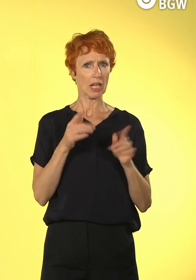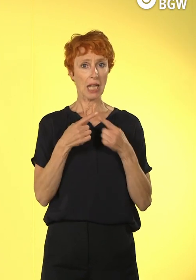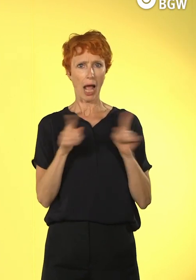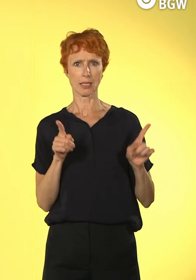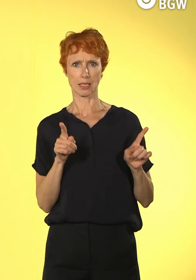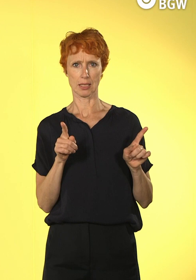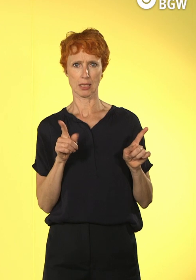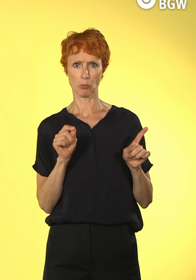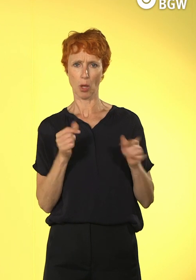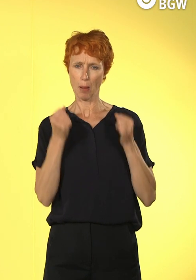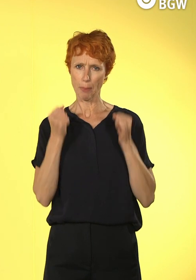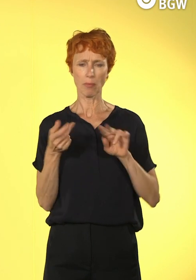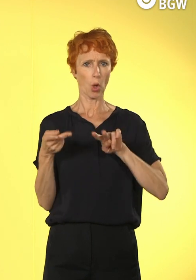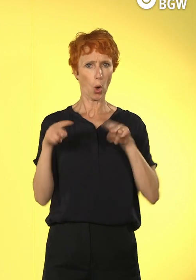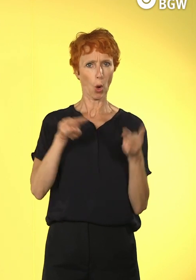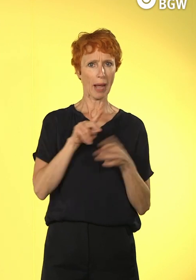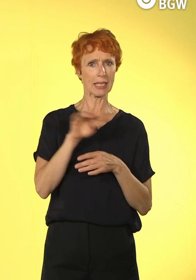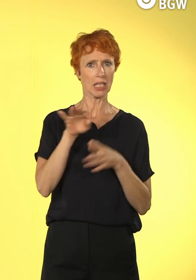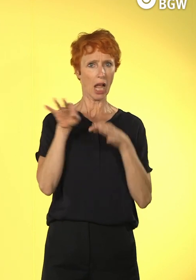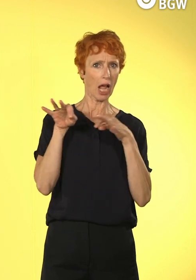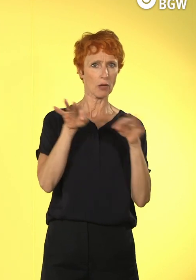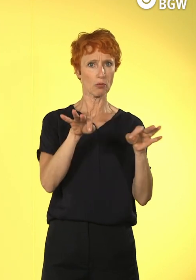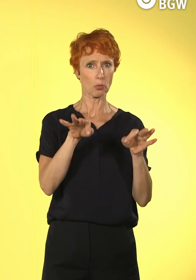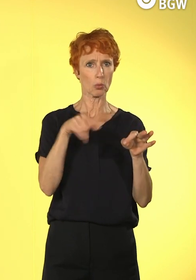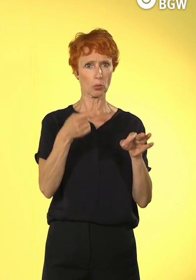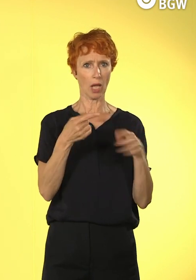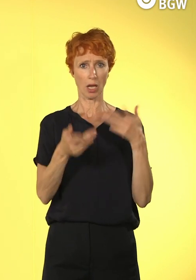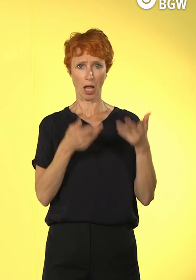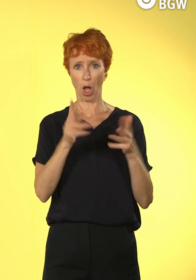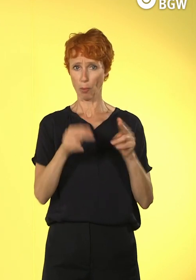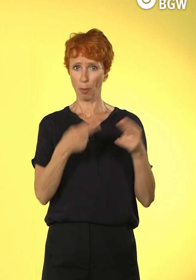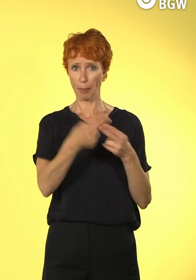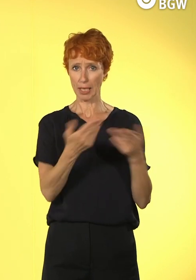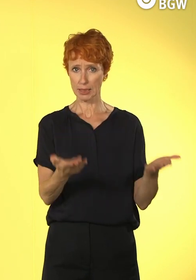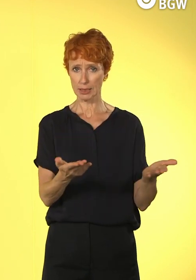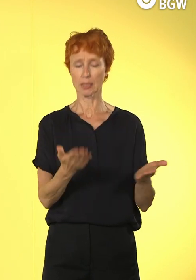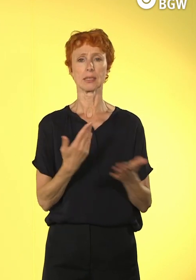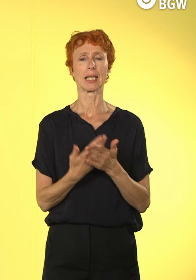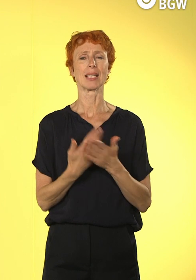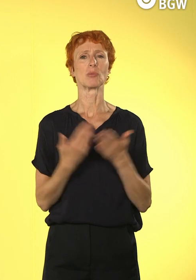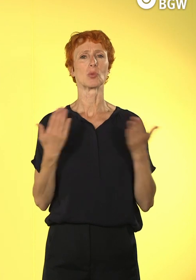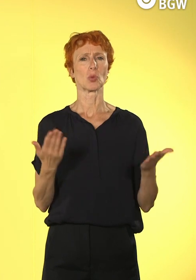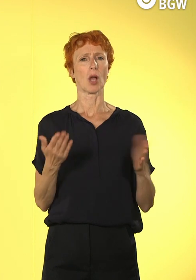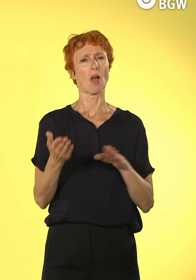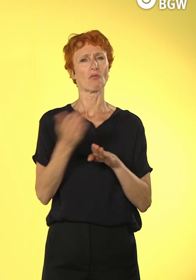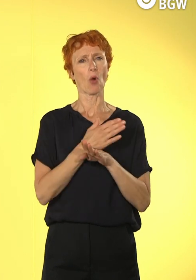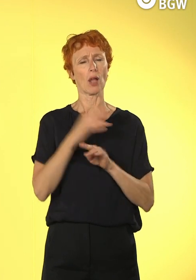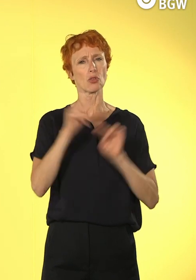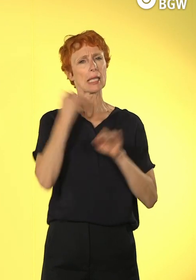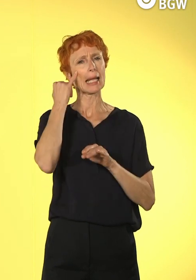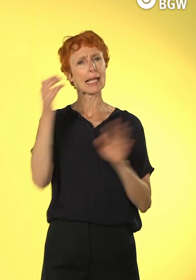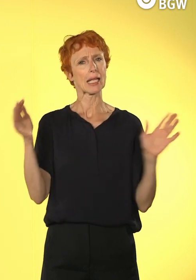wir jetzt alles digitalisieren wollen. Und Sie sehen, wir haben einfach mal ein kleines Brainstorming gemacht, wo es